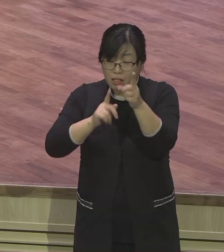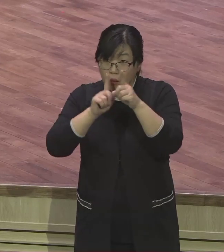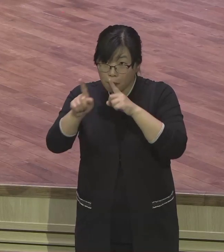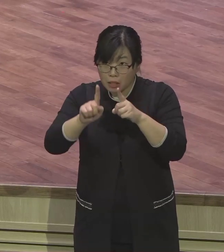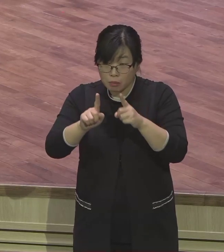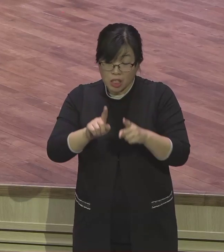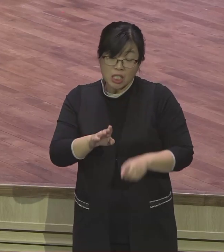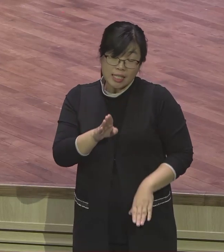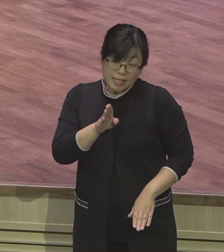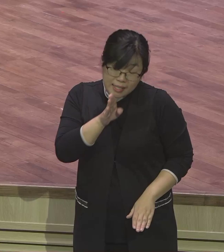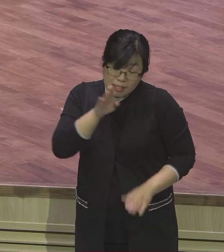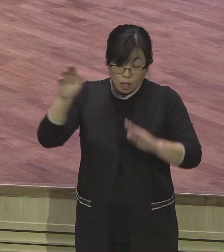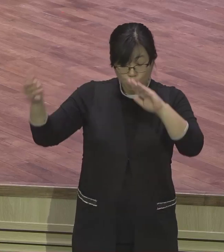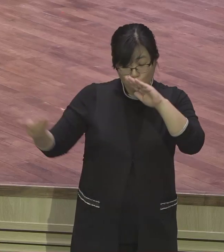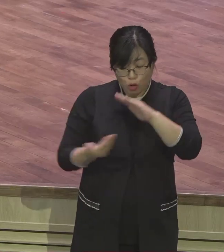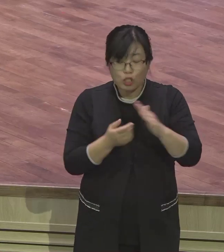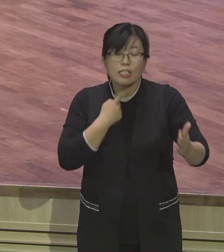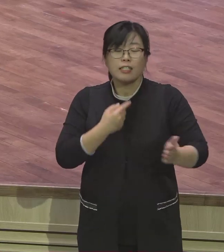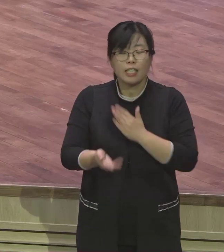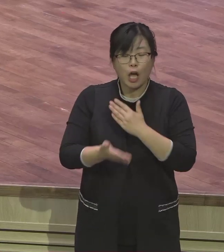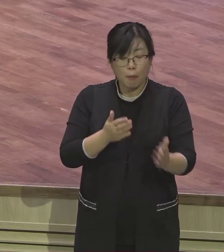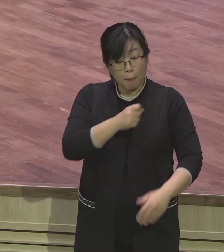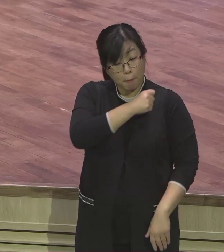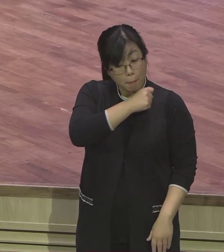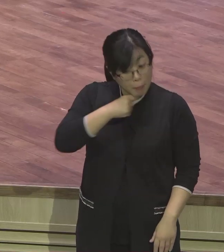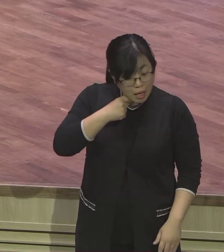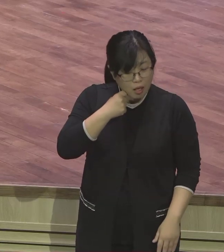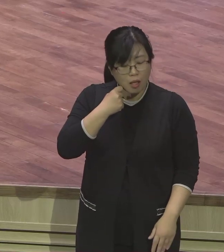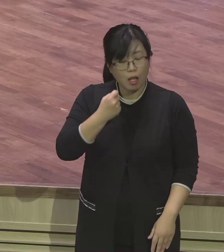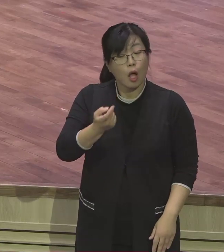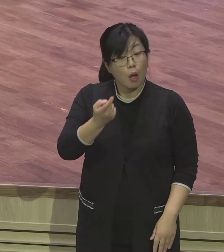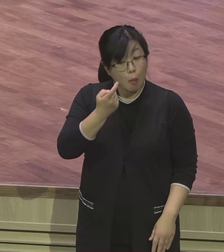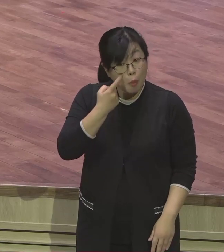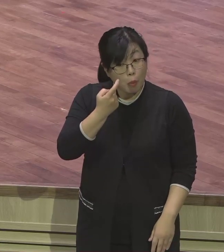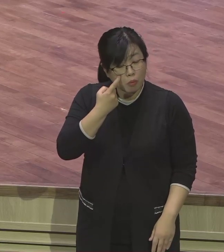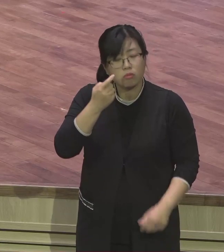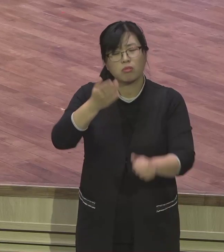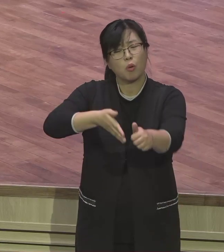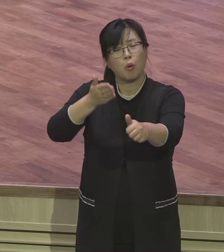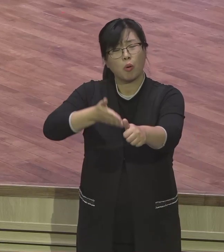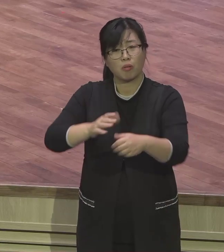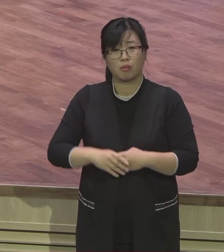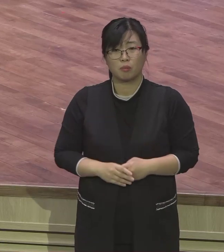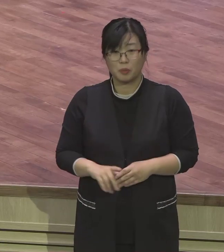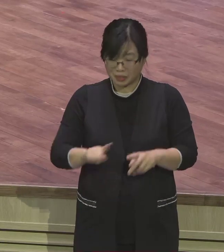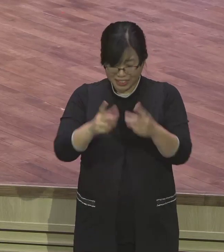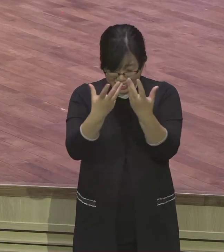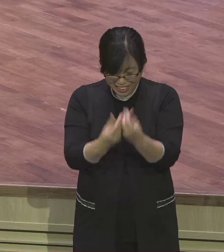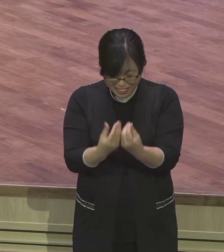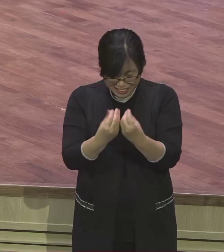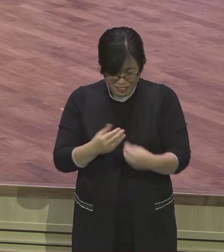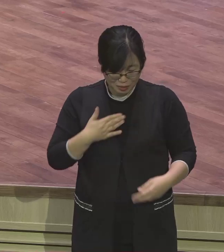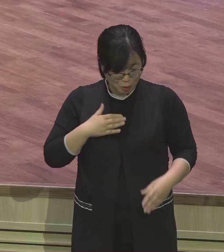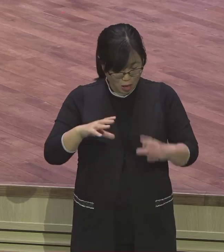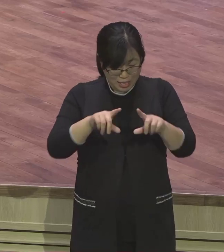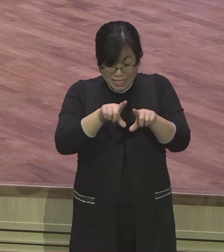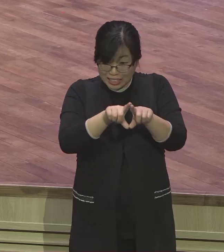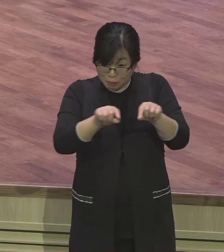여러분 식당에 가면 메뉴에 대해서 사진으로 표시 쫙 놨죠. 사진 쫙 찍어놨습니다. 그 사진 보면요.